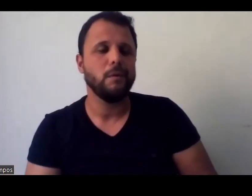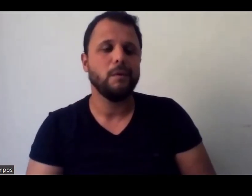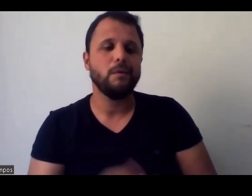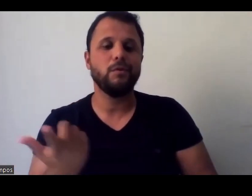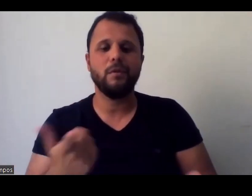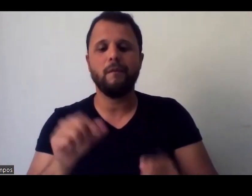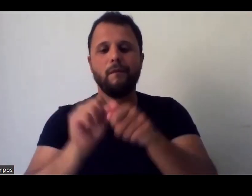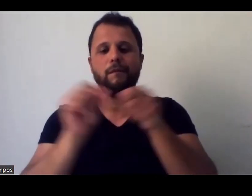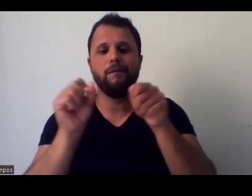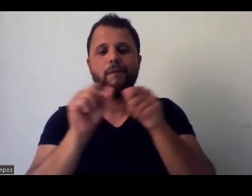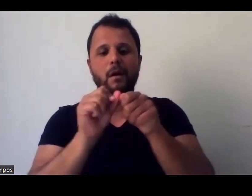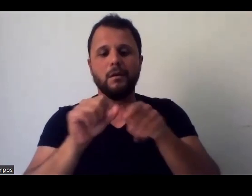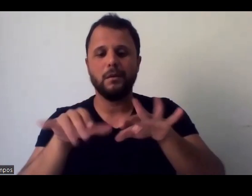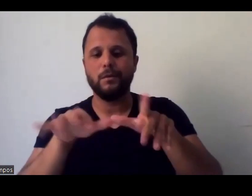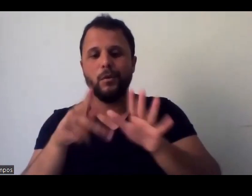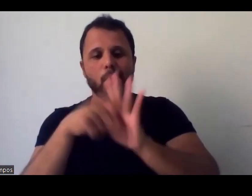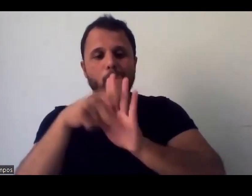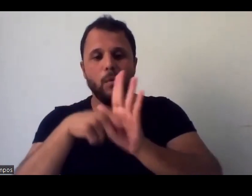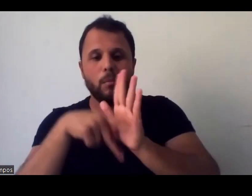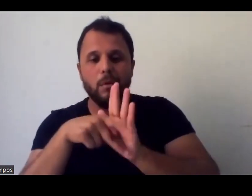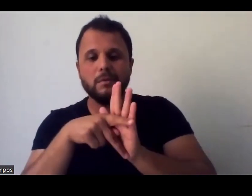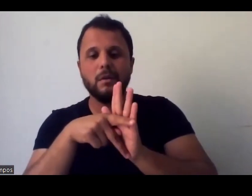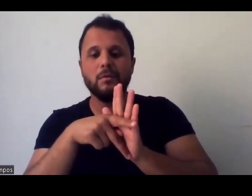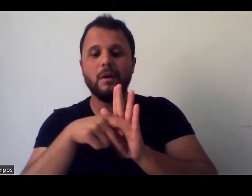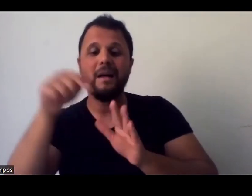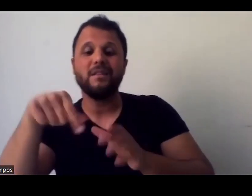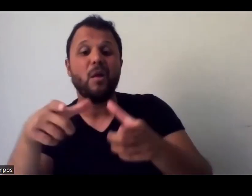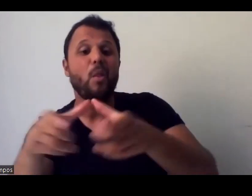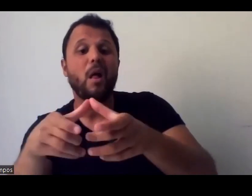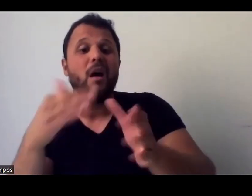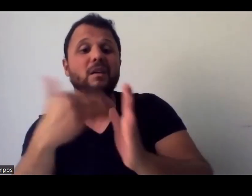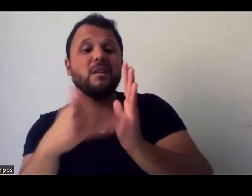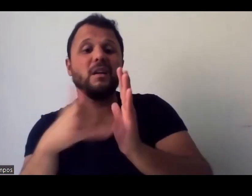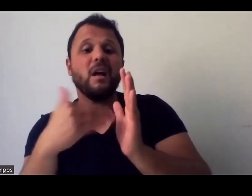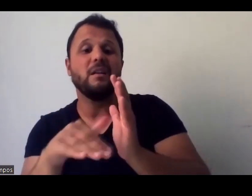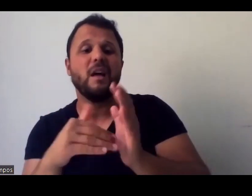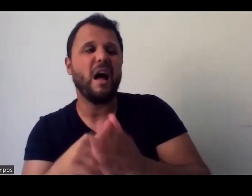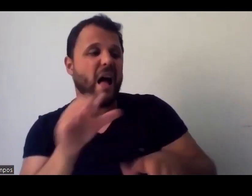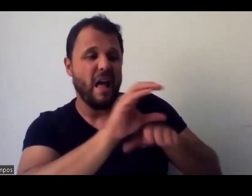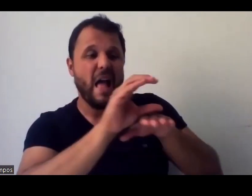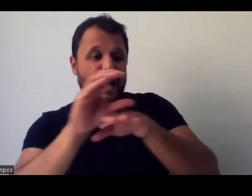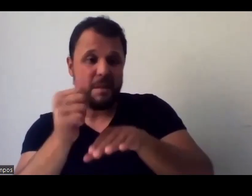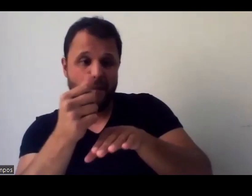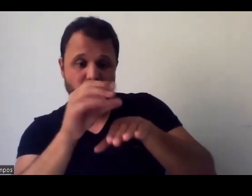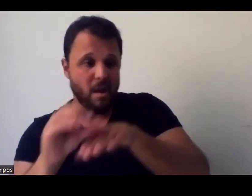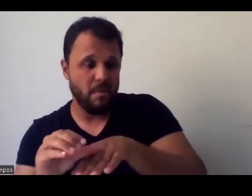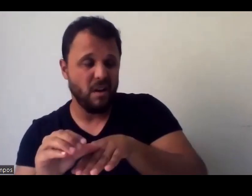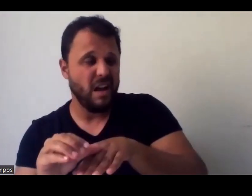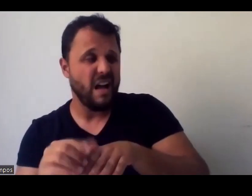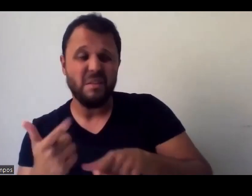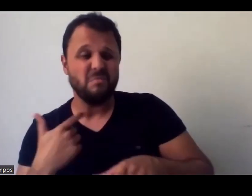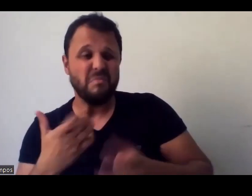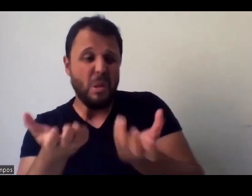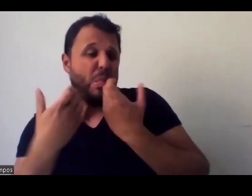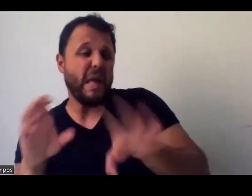porque chegou aqui e na Secretaria X eu não quero, a verba volta, porque não há vontade pública,